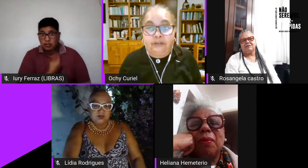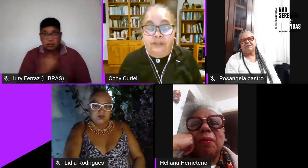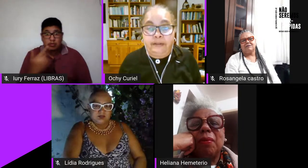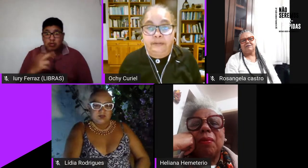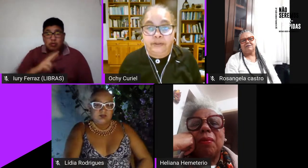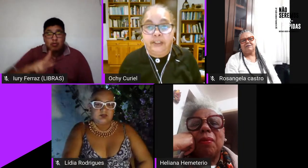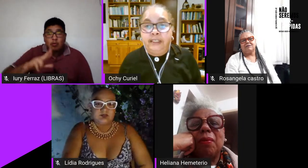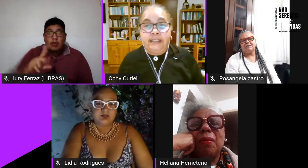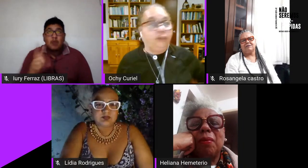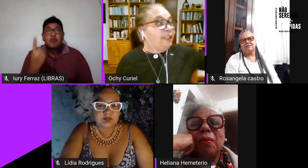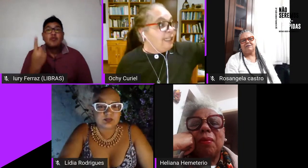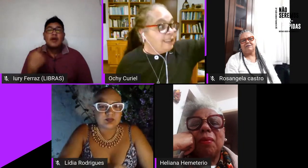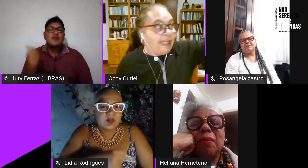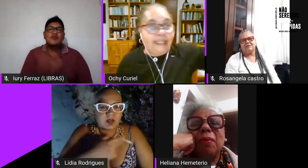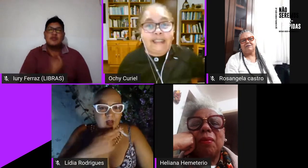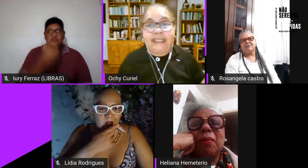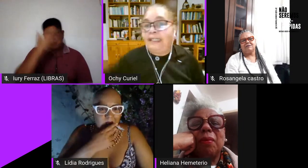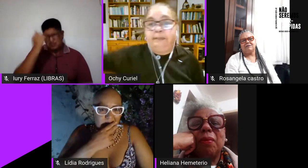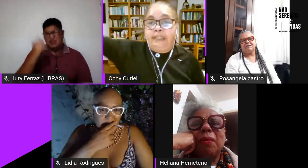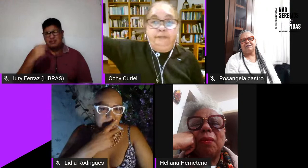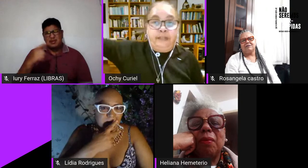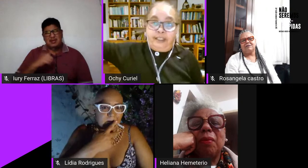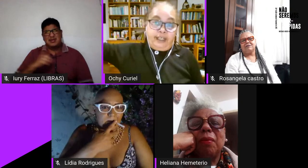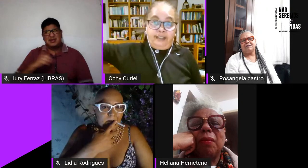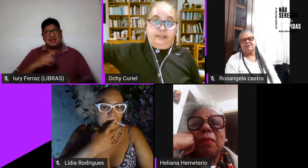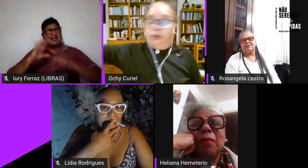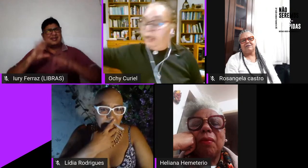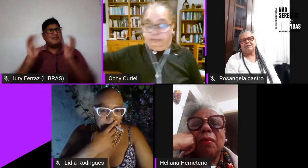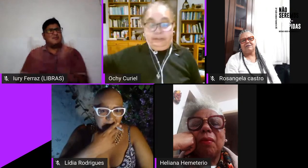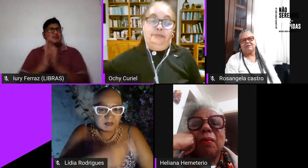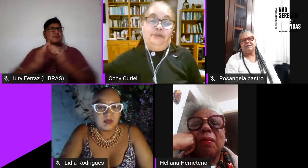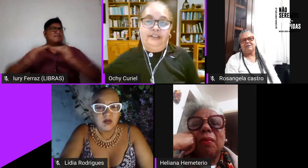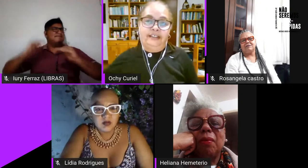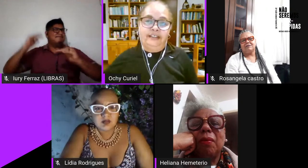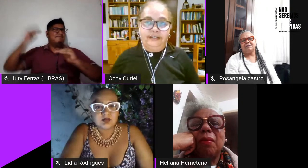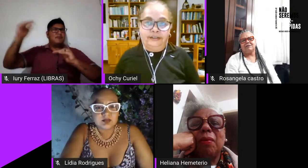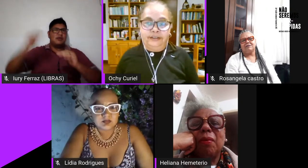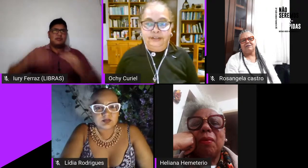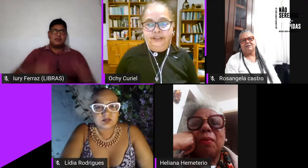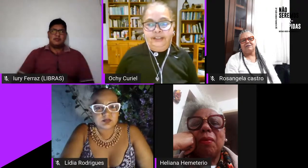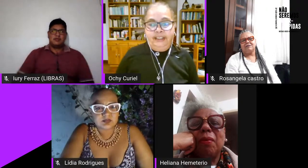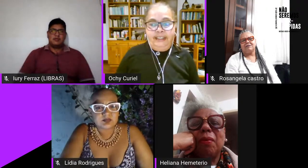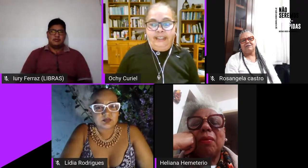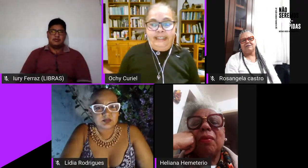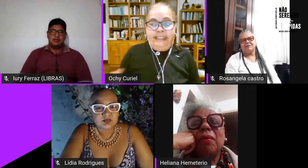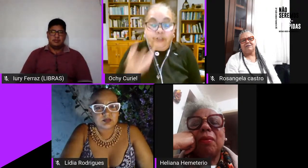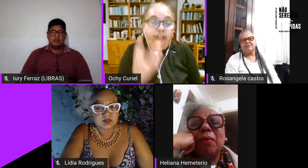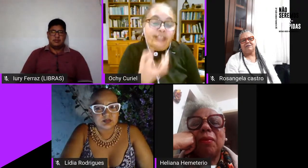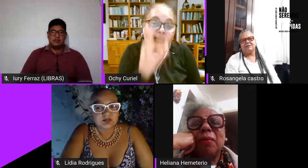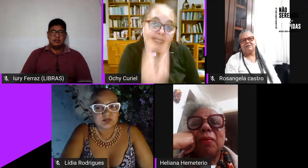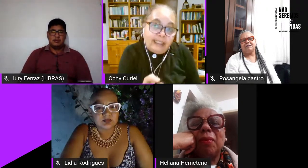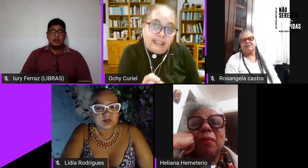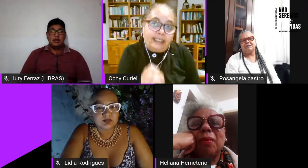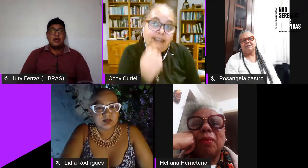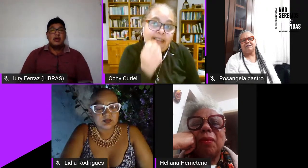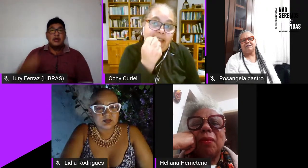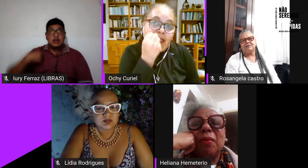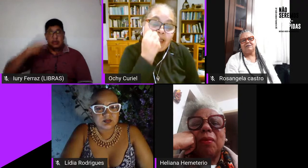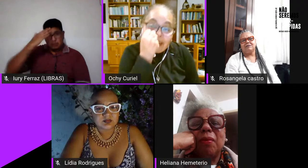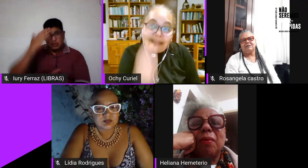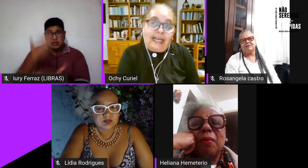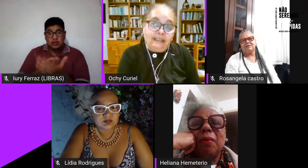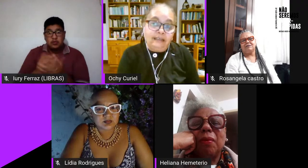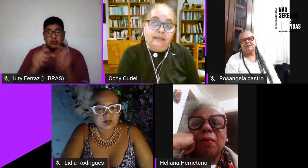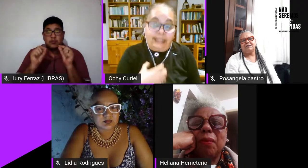feminista e já sabemos de uma classe alta que de a periferia não é o mesmo não e eu creo que aí é que